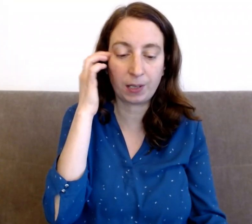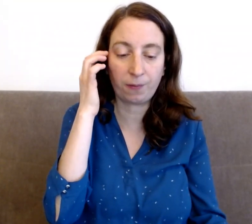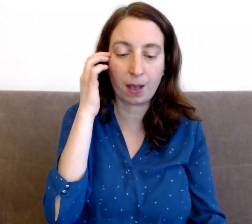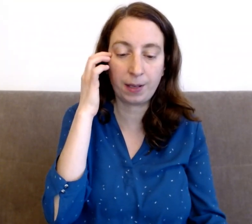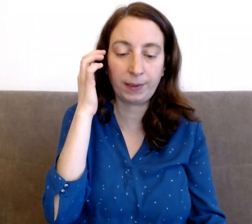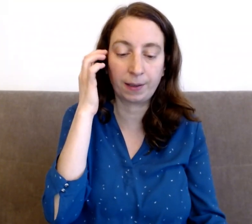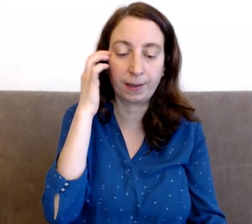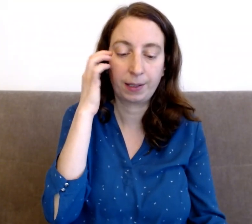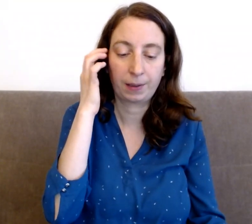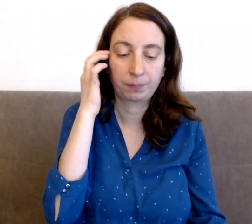phrase,